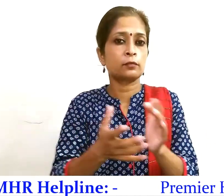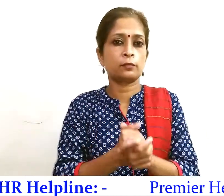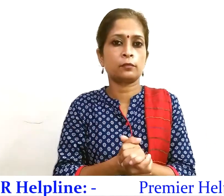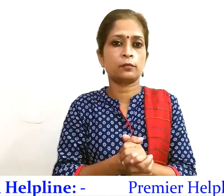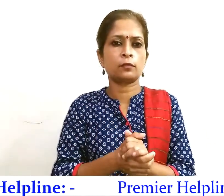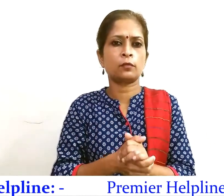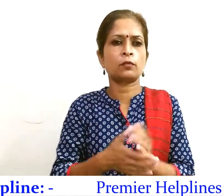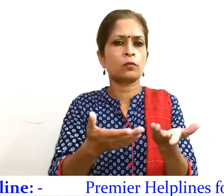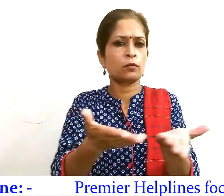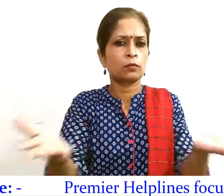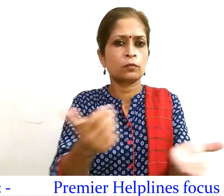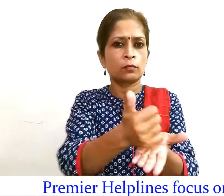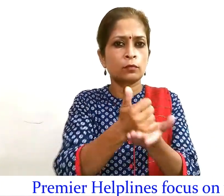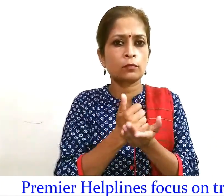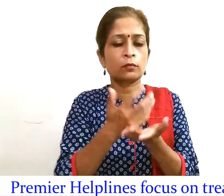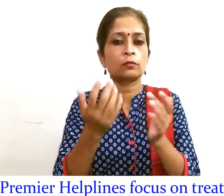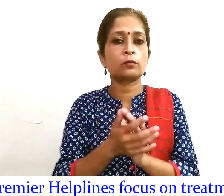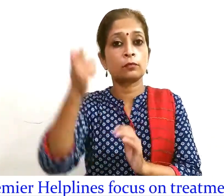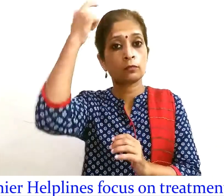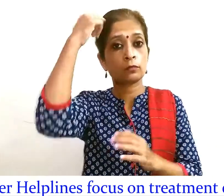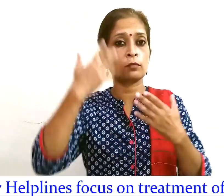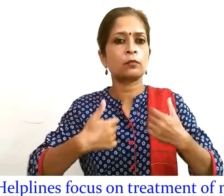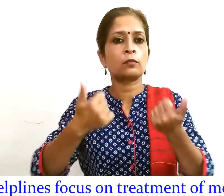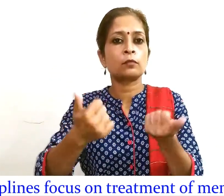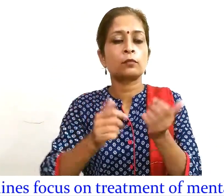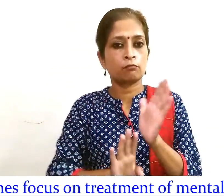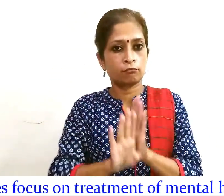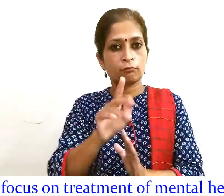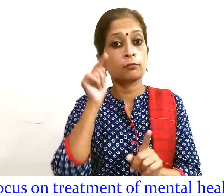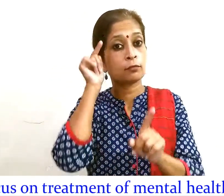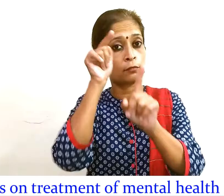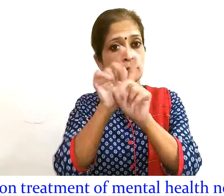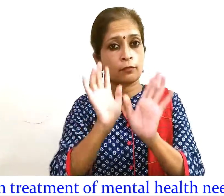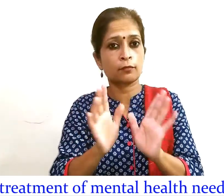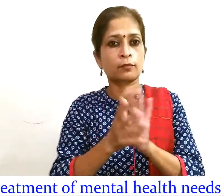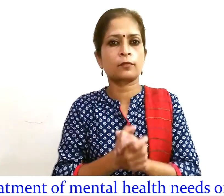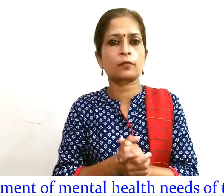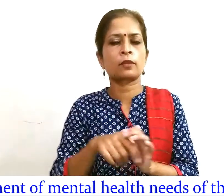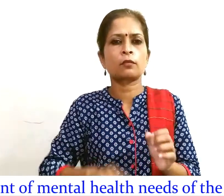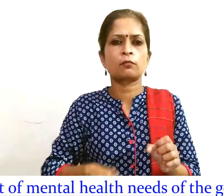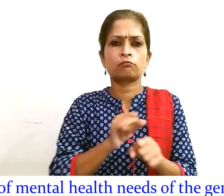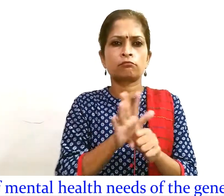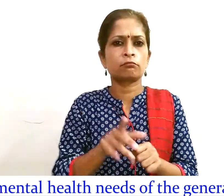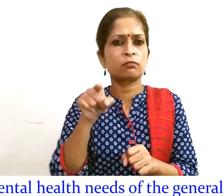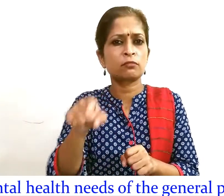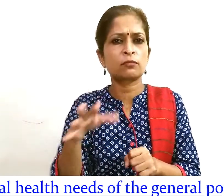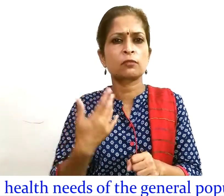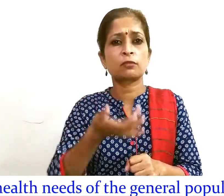सभी प्रमुक हेल्पलाइन मानसिक स्वास्थे उपचार पर केंद्रित है। COVID-19 जैसी